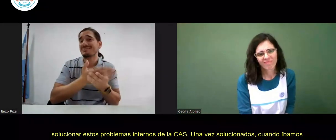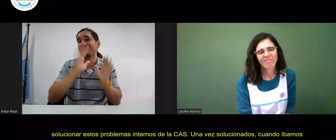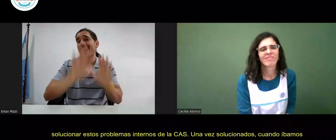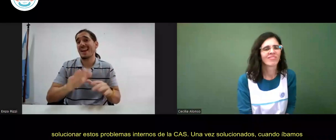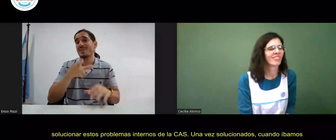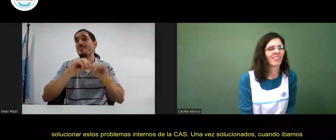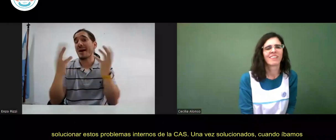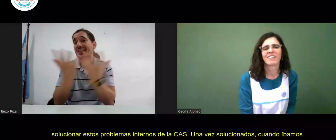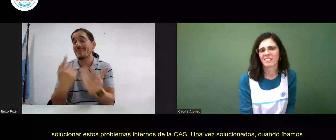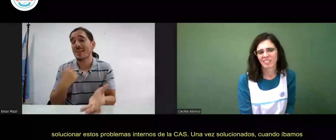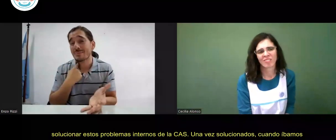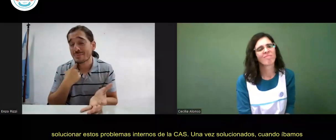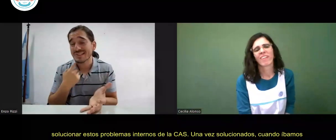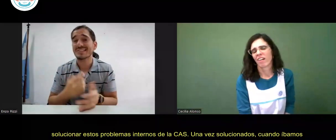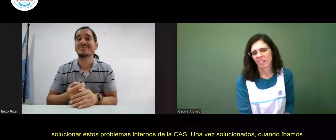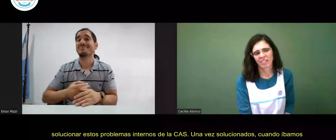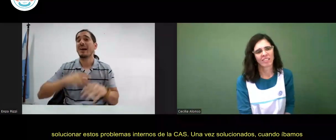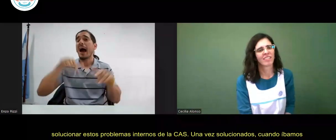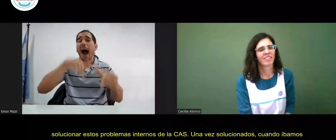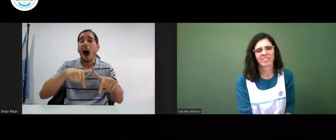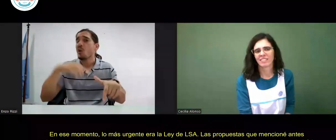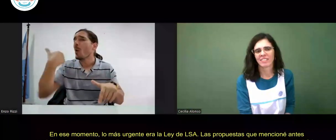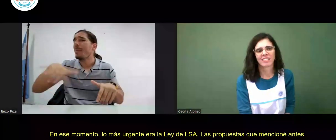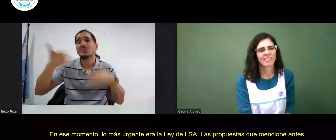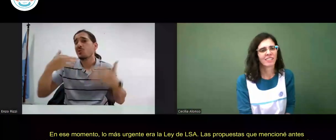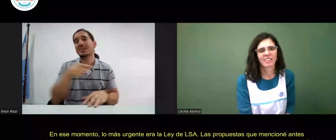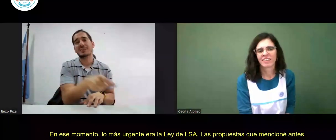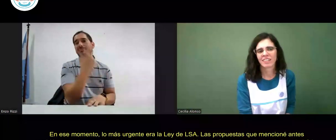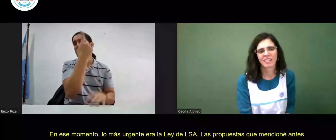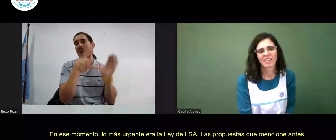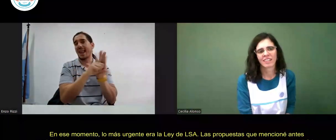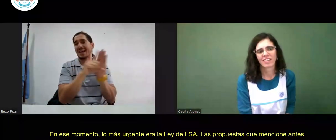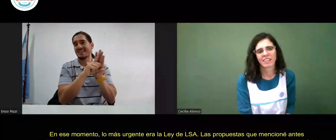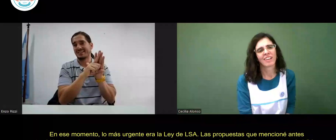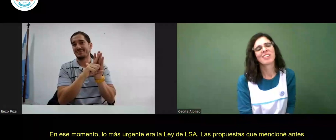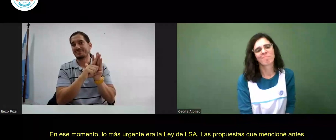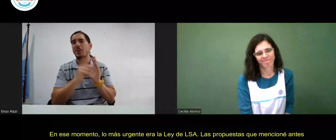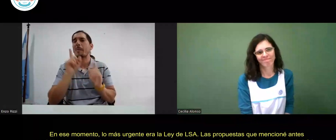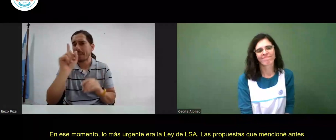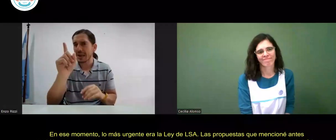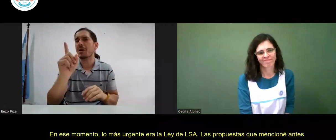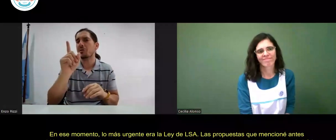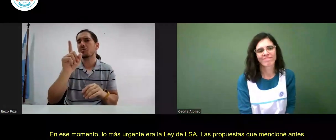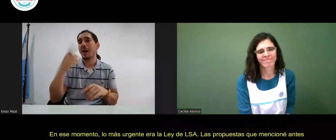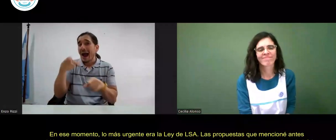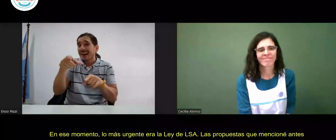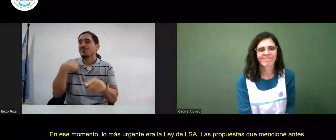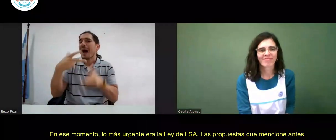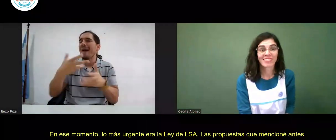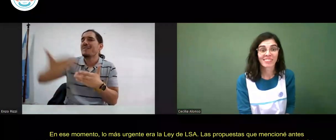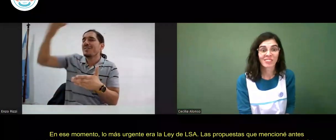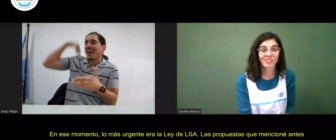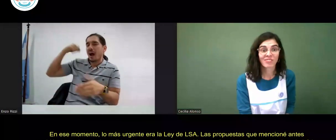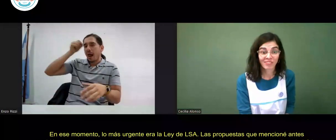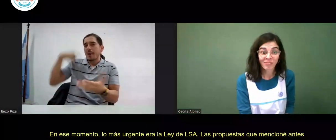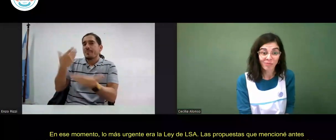Una vez solucionados, cuando íbamos a enfocarnos en las propuestas, entramos en la pandemia. En ese momento, lo más urgente era